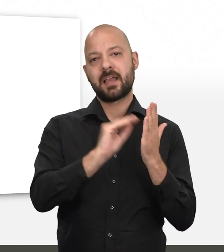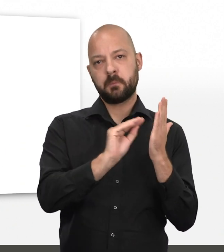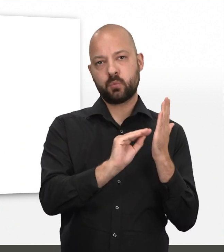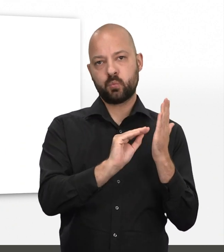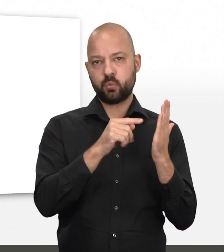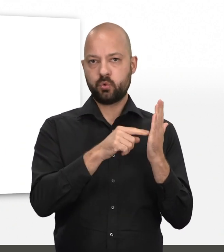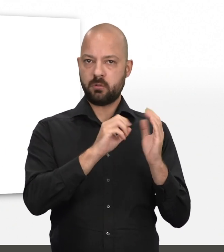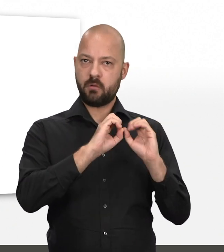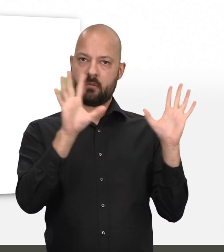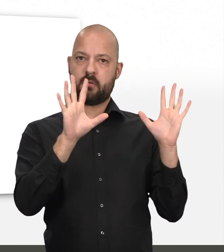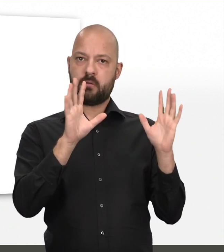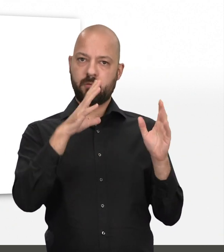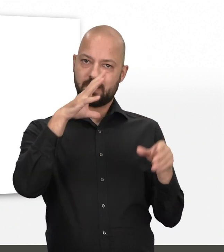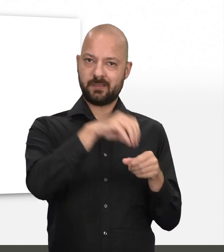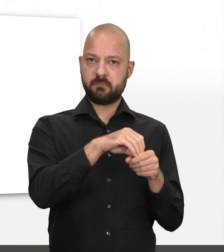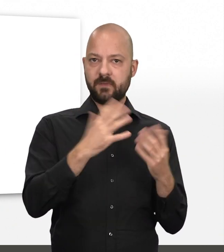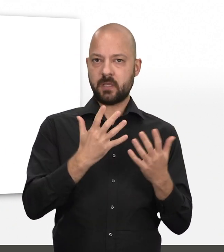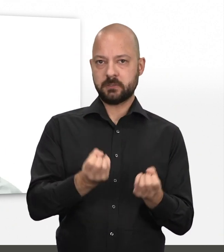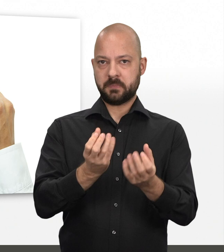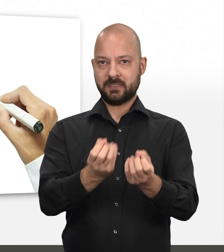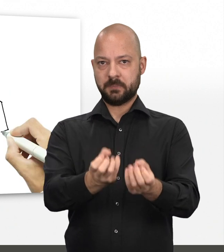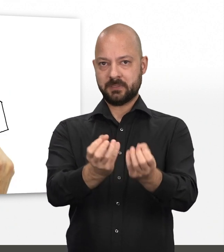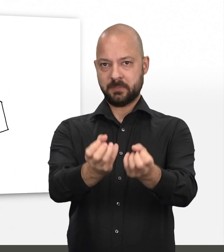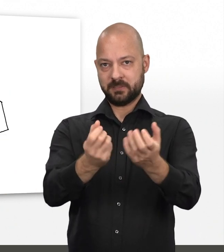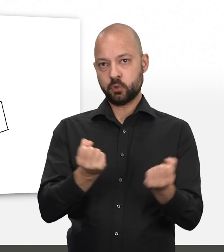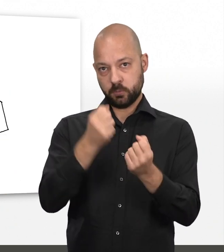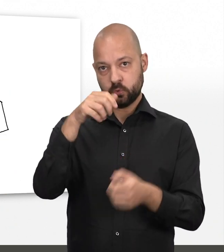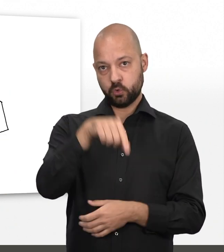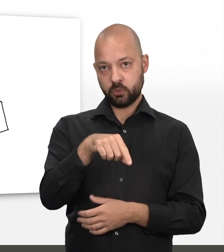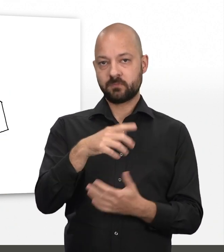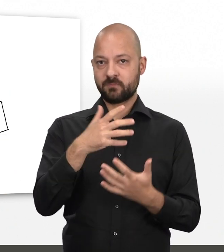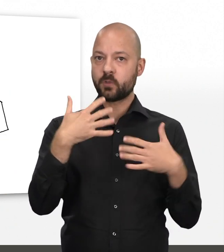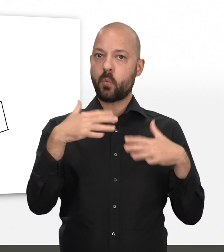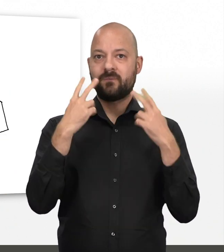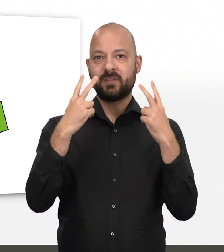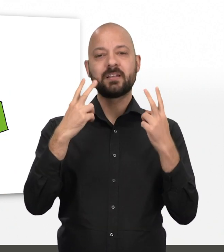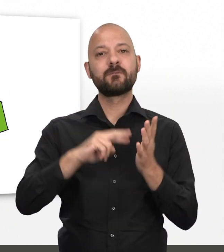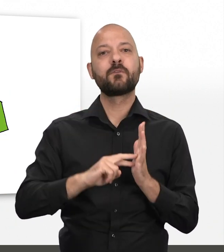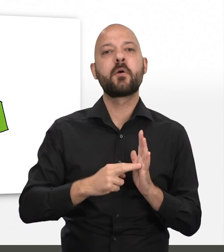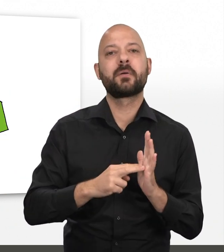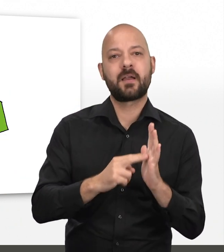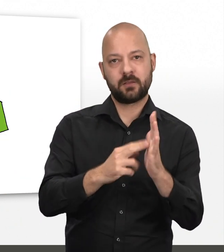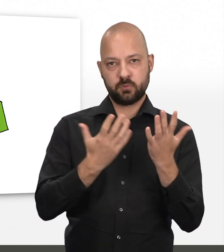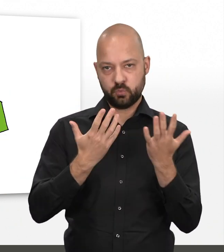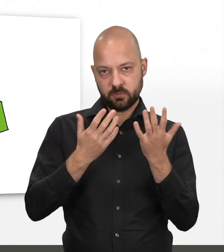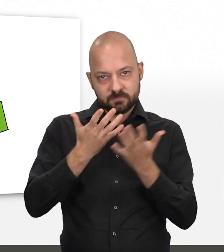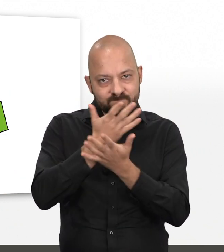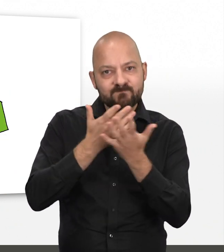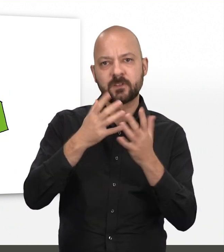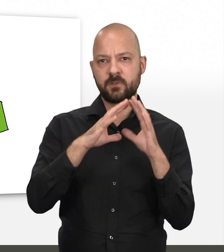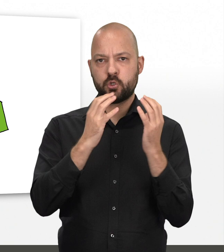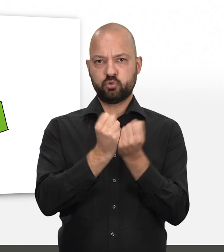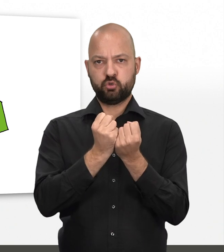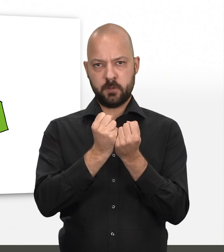Drehbuch für die Übung geschrieben. Das bündelt alles, was in der Übung passiert. Die Vorbereitung ist das Herzstück der Übung. Denn in